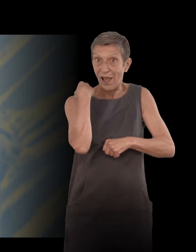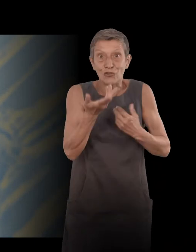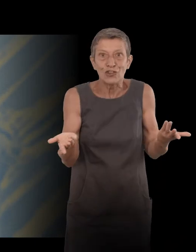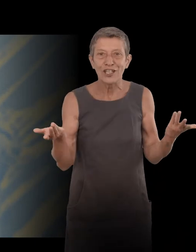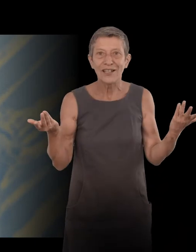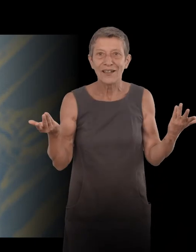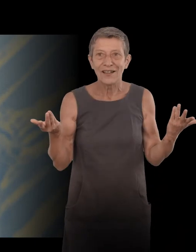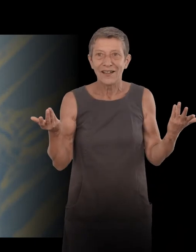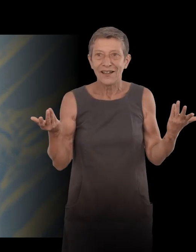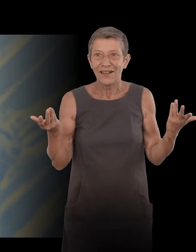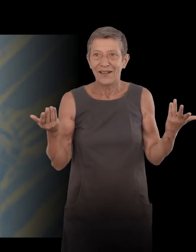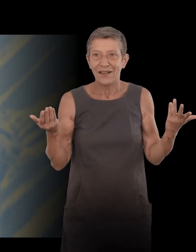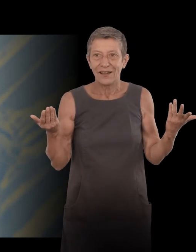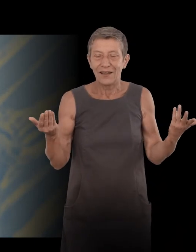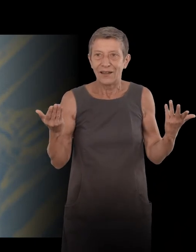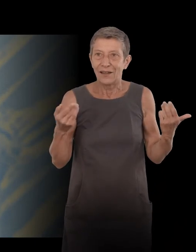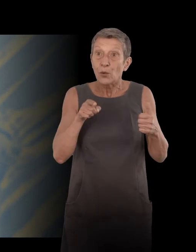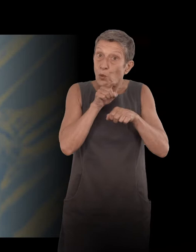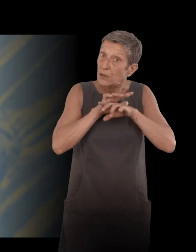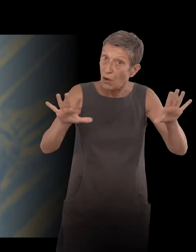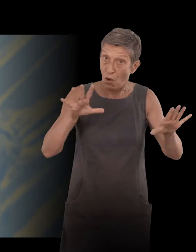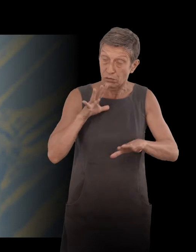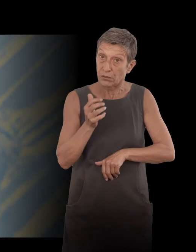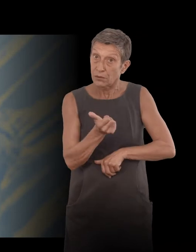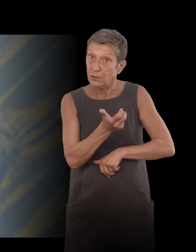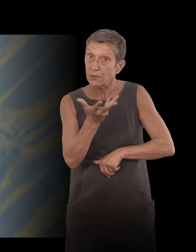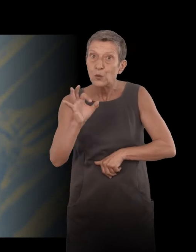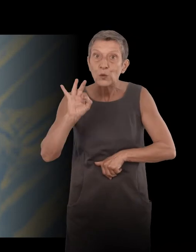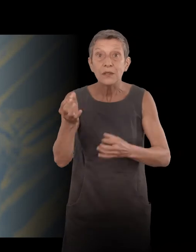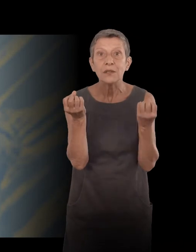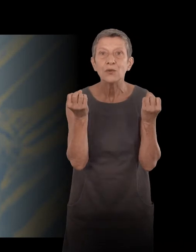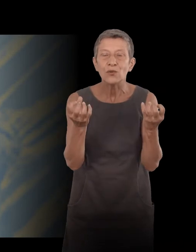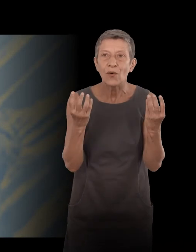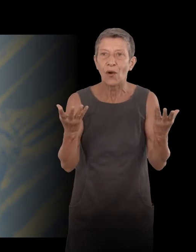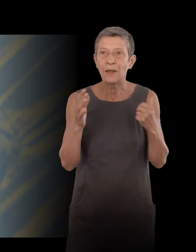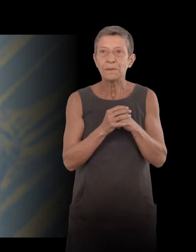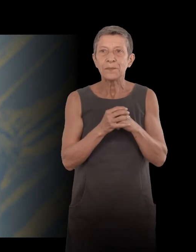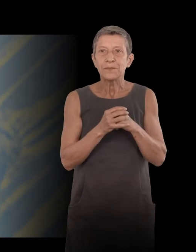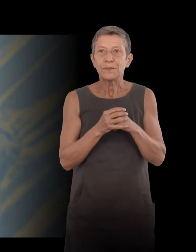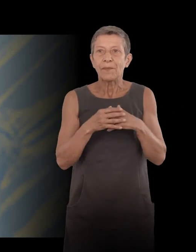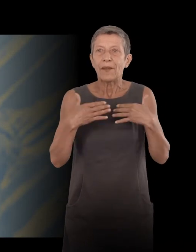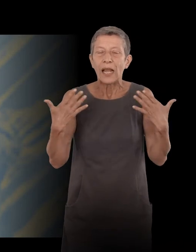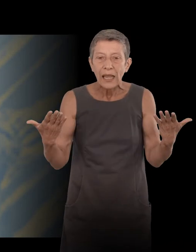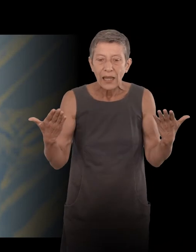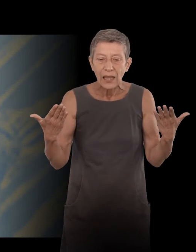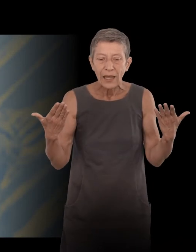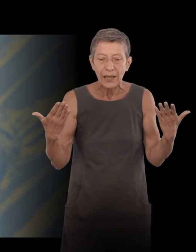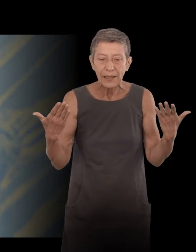les silences, donc, il y avait beaucoup, et quand j'ai vu après les documents... Enfin, j'en dirais,